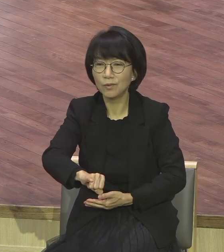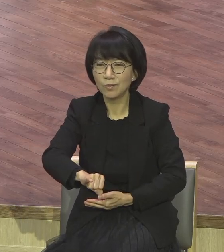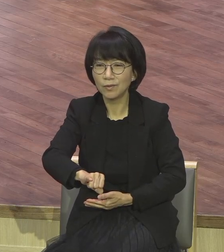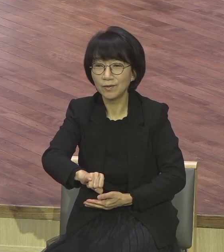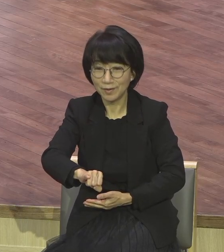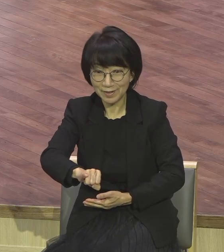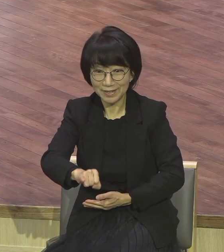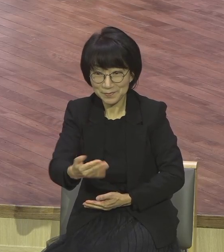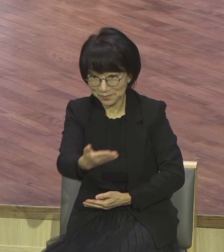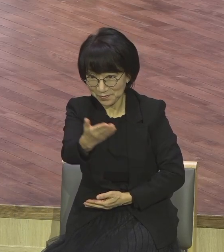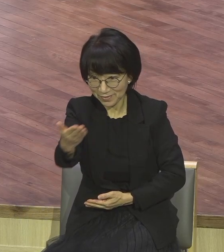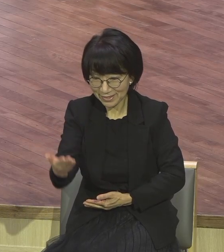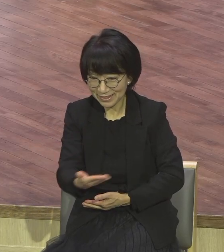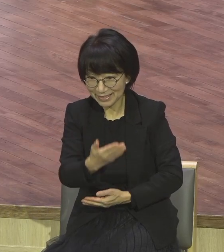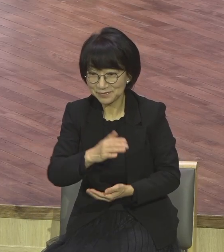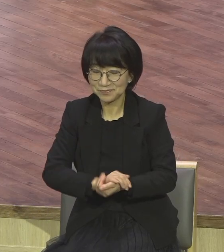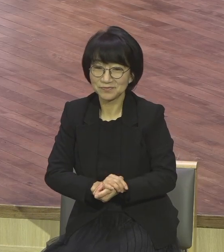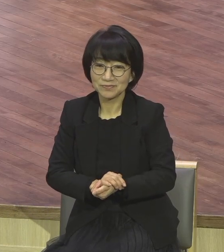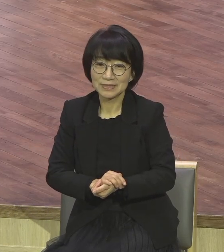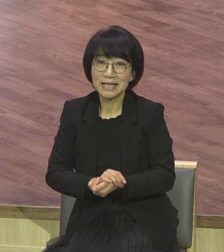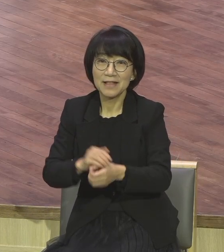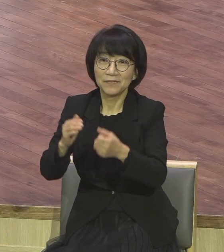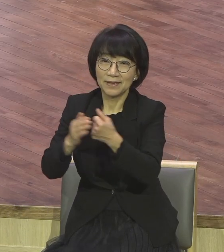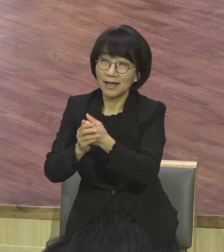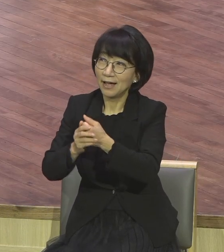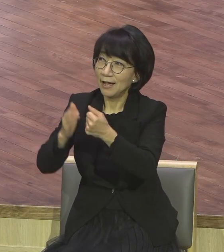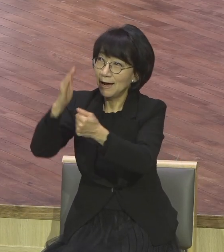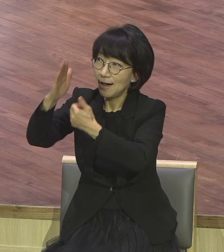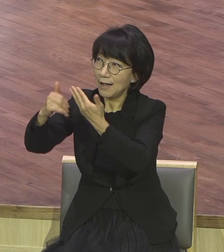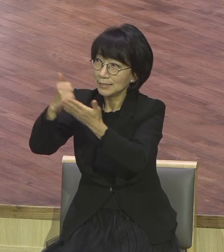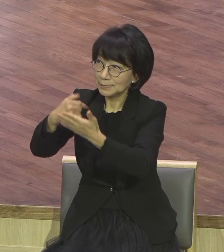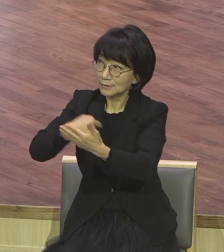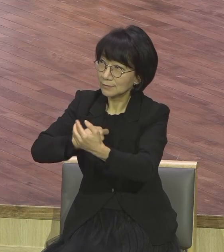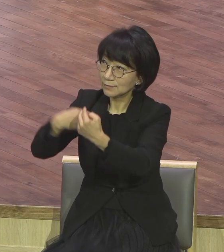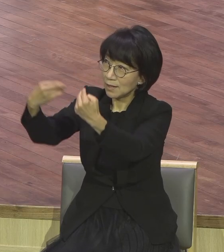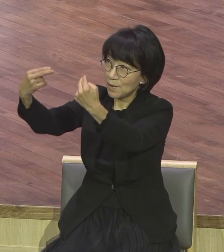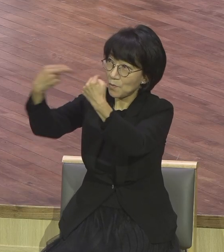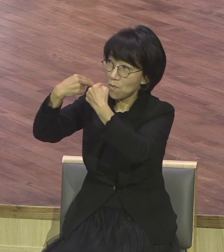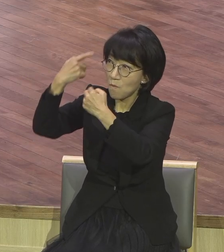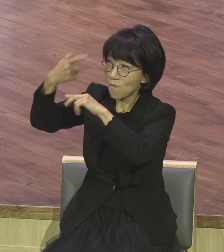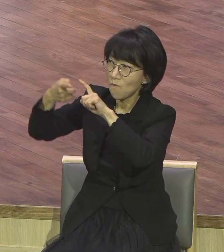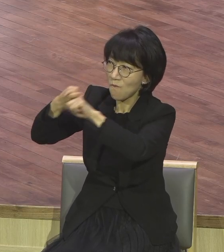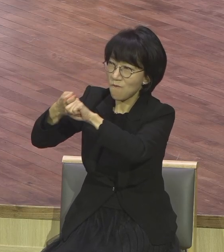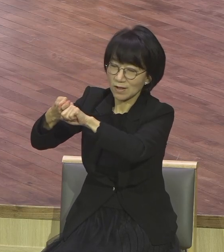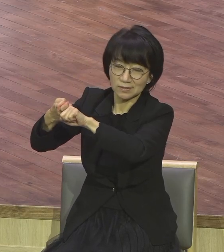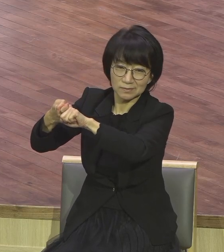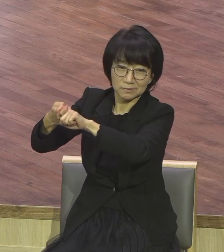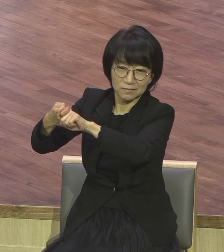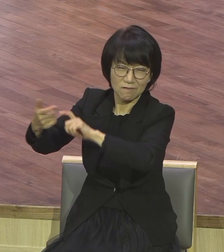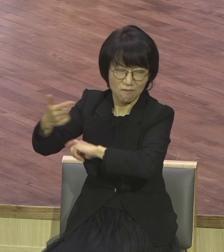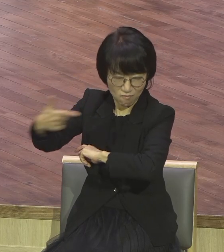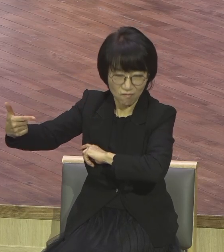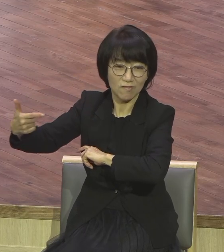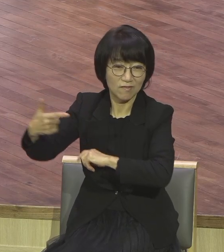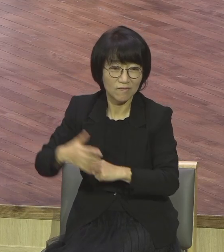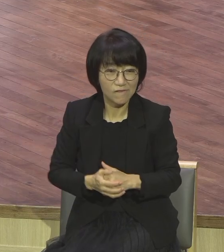나에 대한 관심이 얼마나 크실까 라고 하는 거예요 아멘